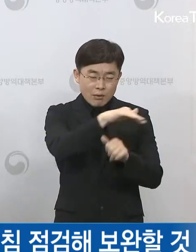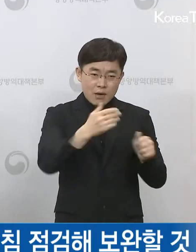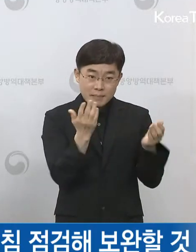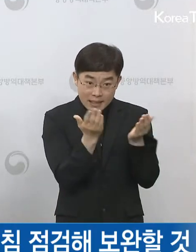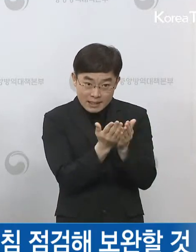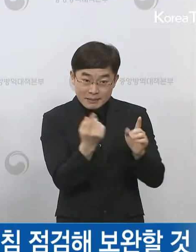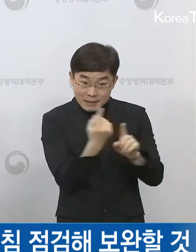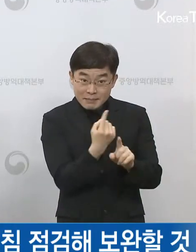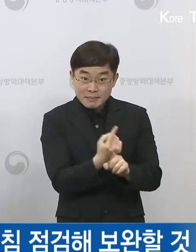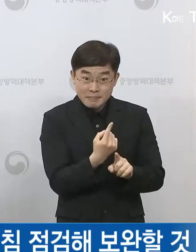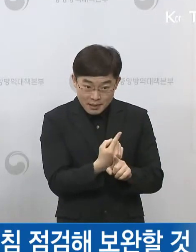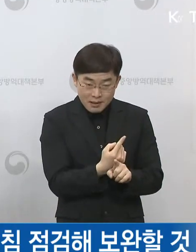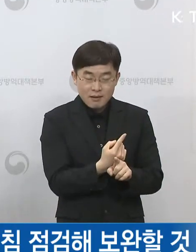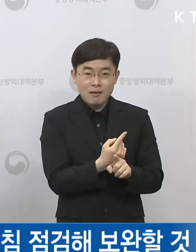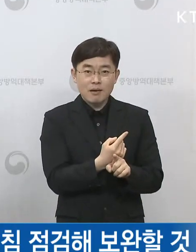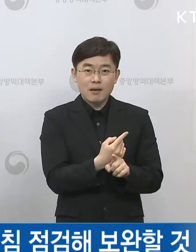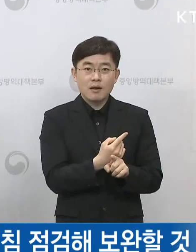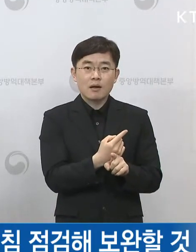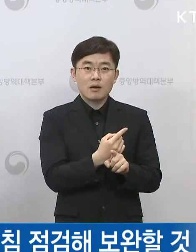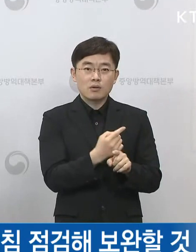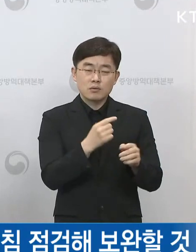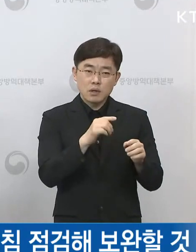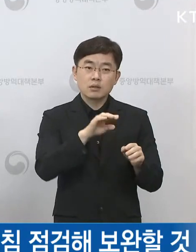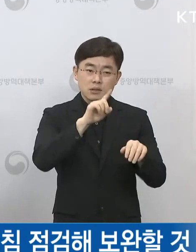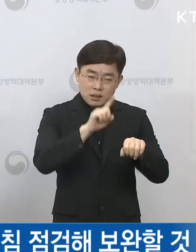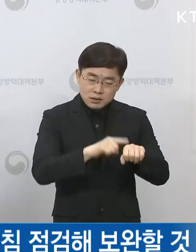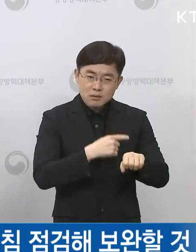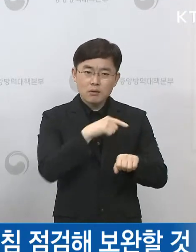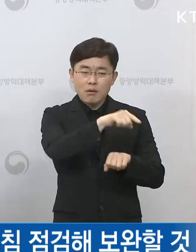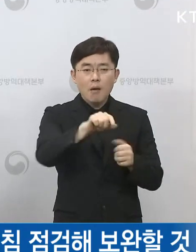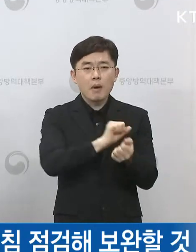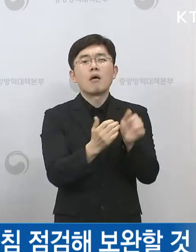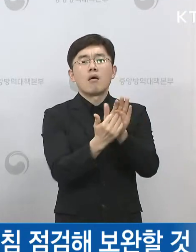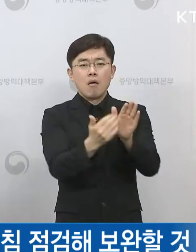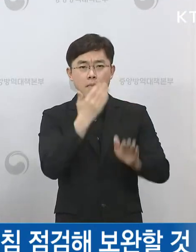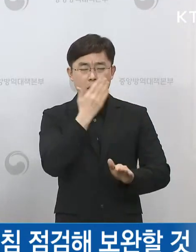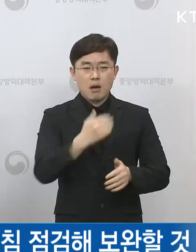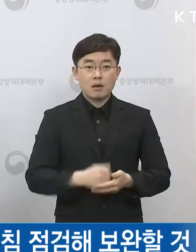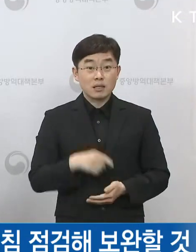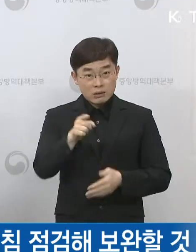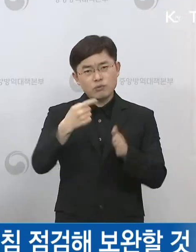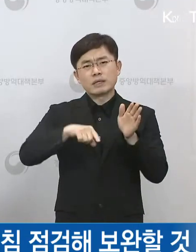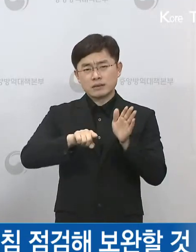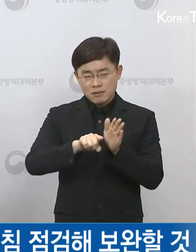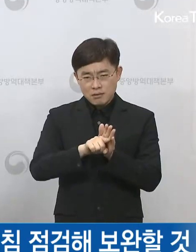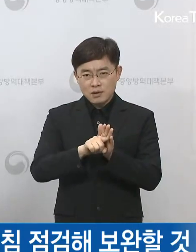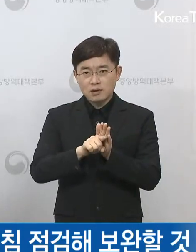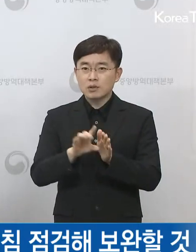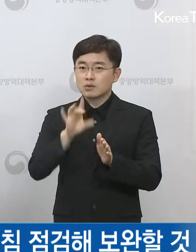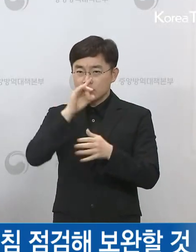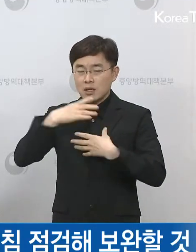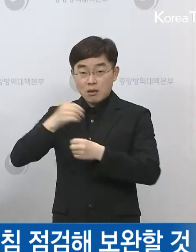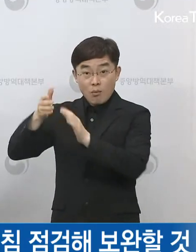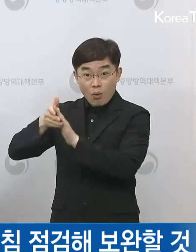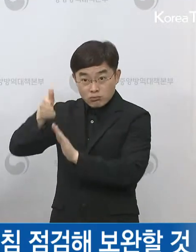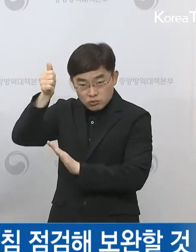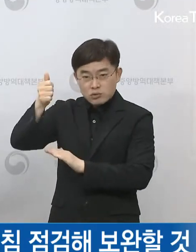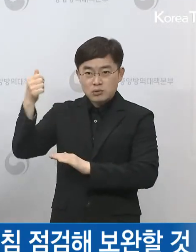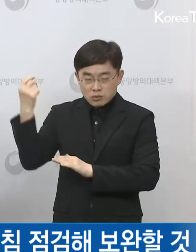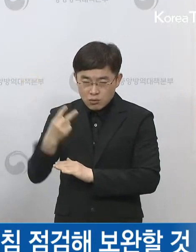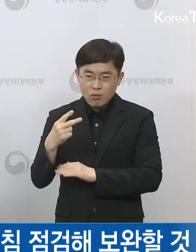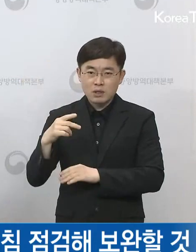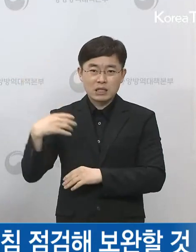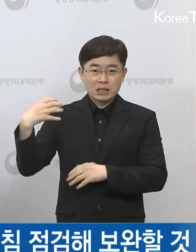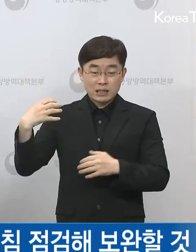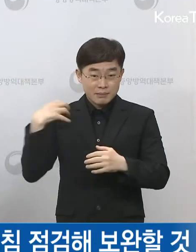실효성을 가질 수 있게 부처, 고용부와 중대본과 적극 노력을